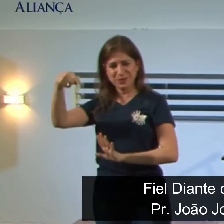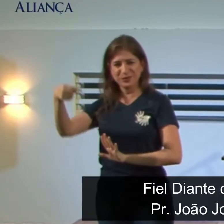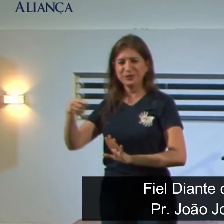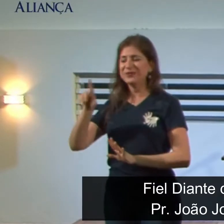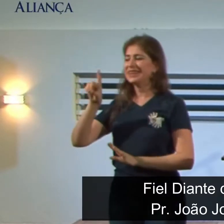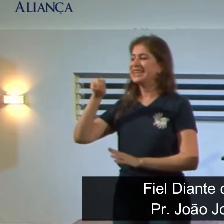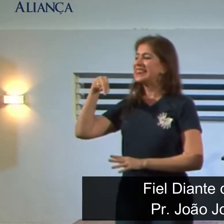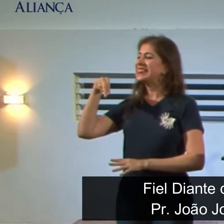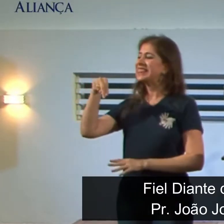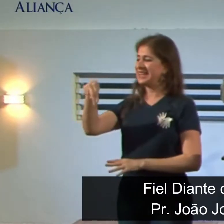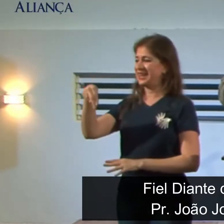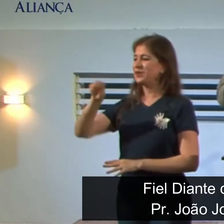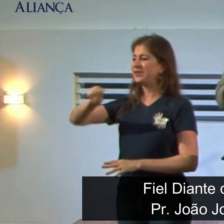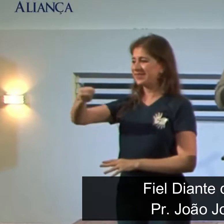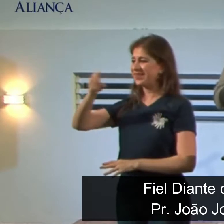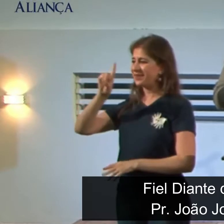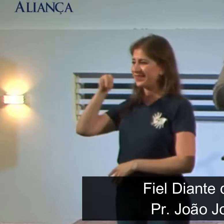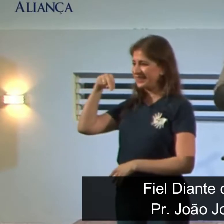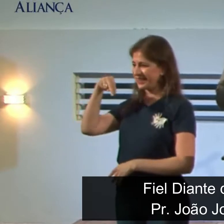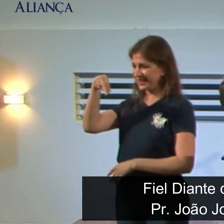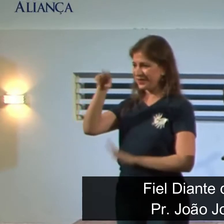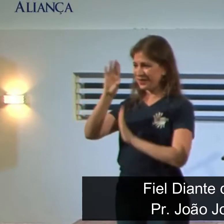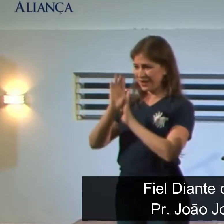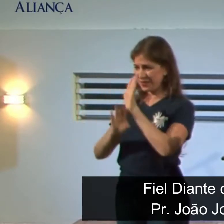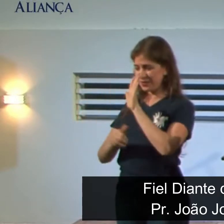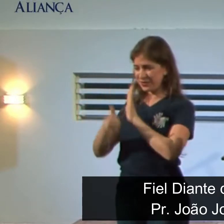Daniel, livro de Daniel, logo no capítulo 1.